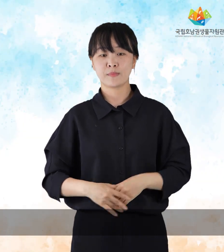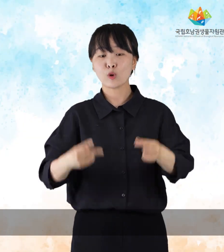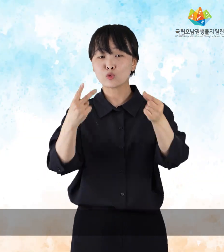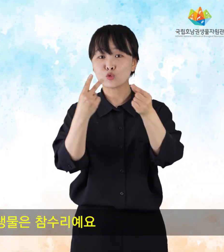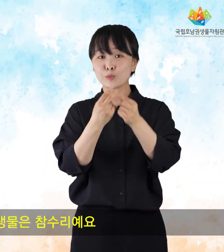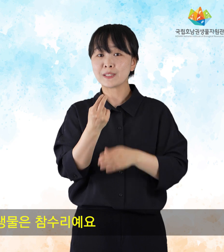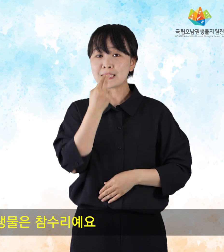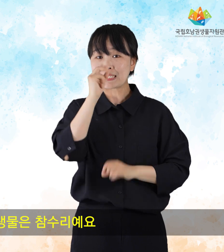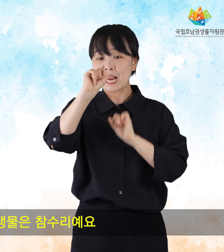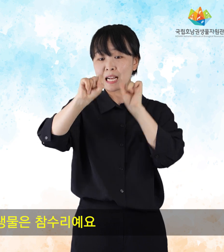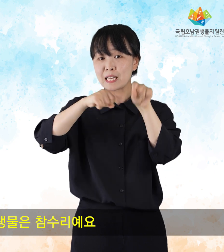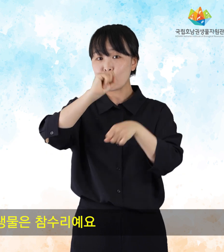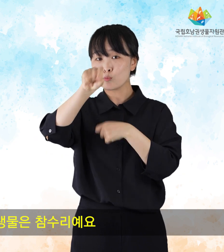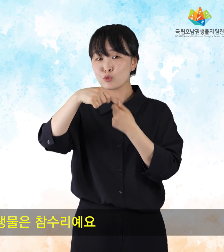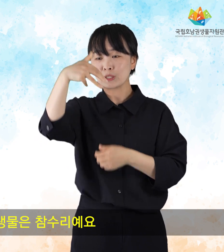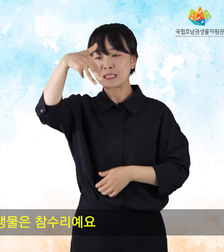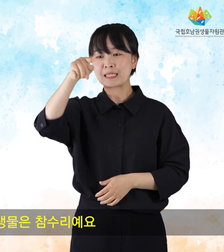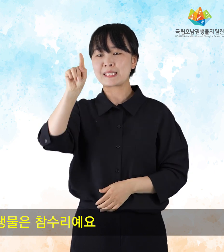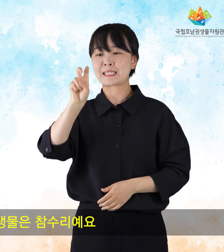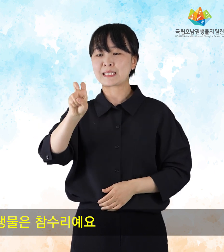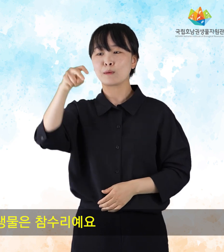두 번째 생물은 참수리예요.